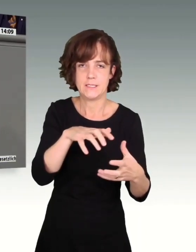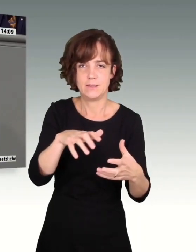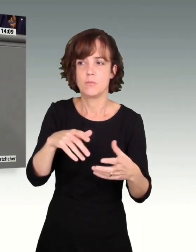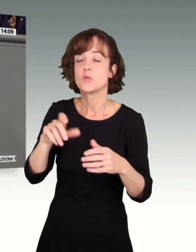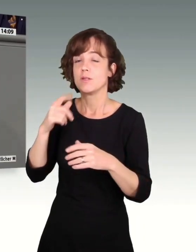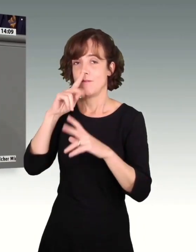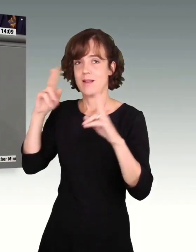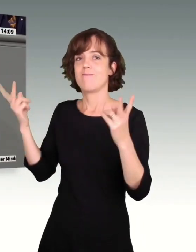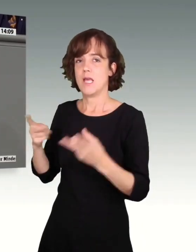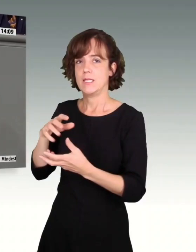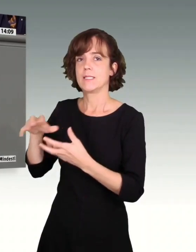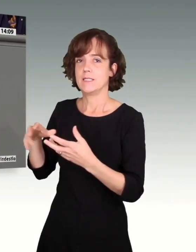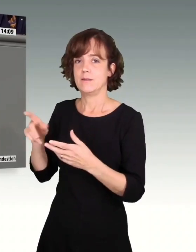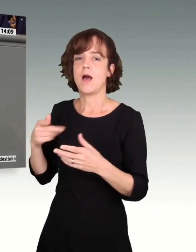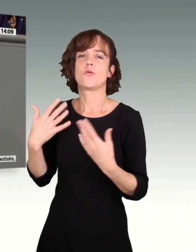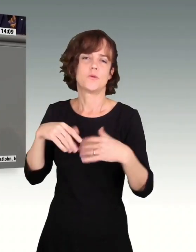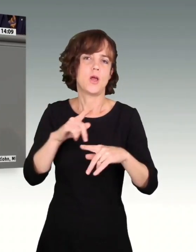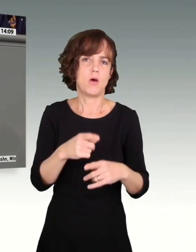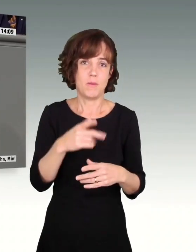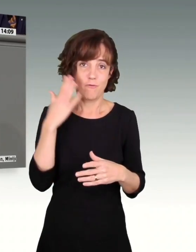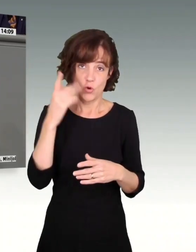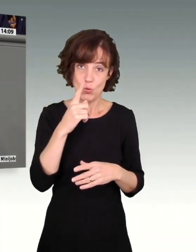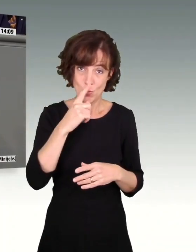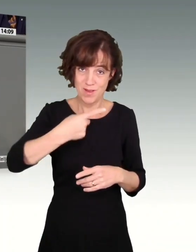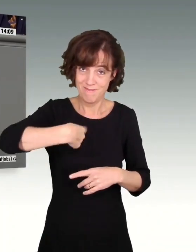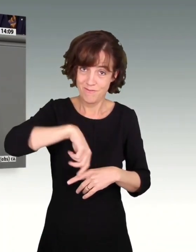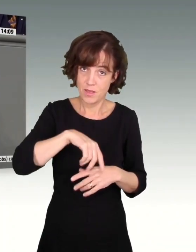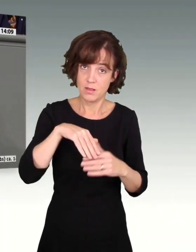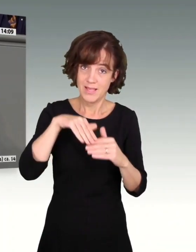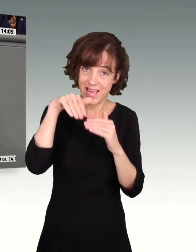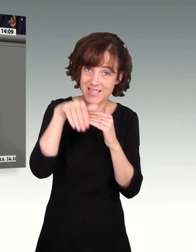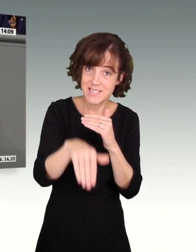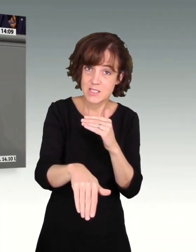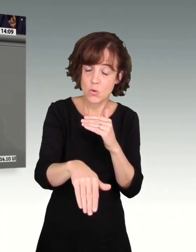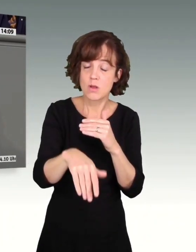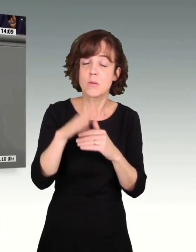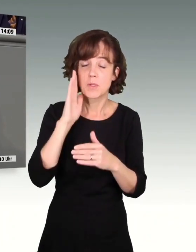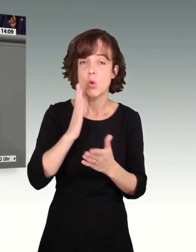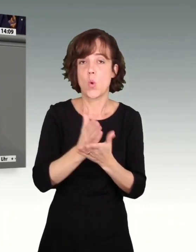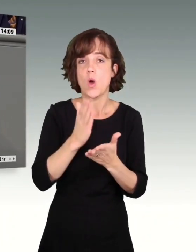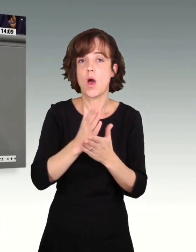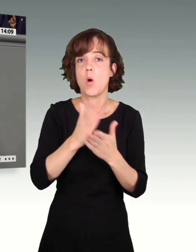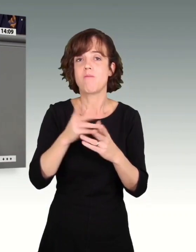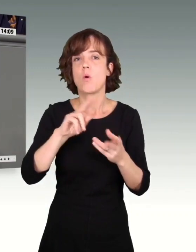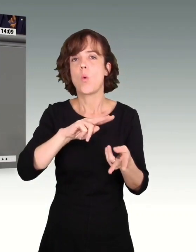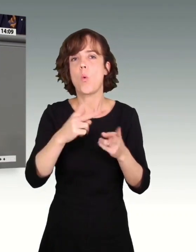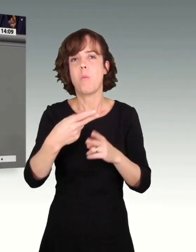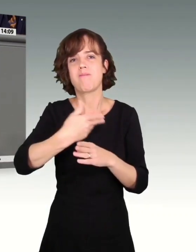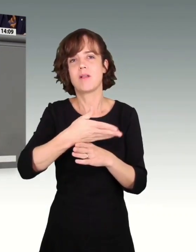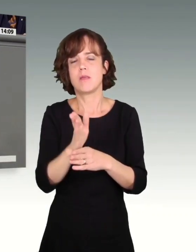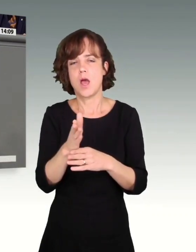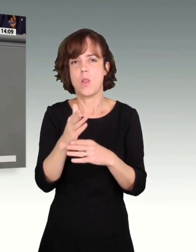wenn es, wie aktuell nur wir sind, die in einer Rezession stecken, sollte man aufhören, über Unverteilung des immer kleiner werdenden Kuchen